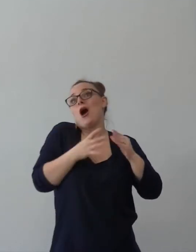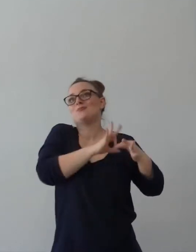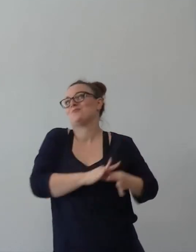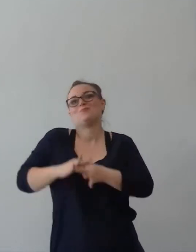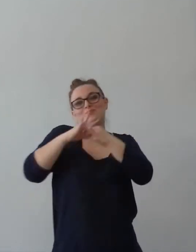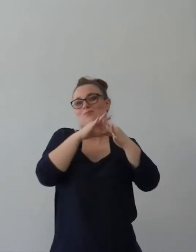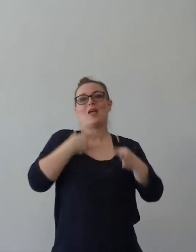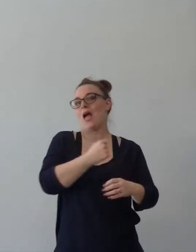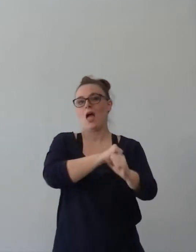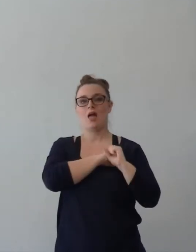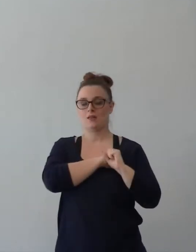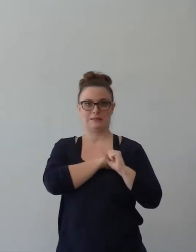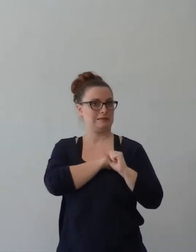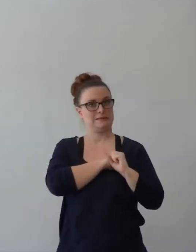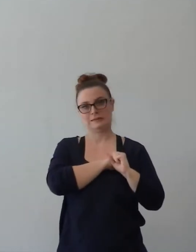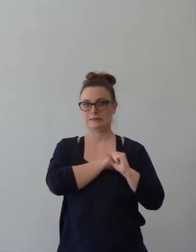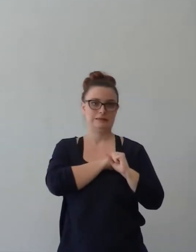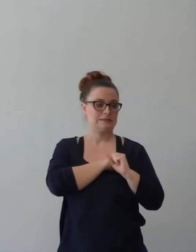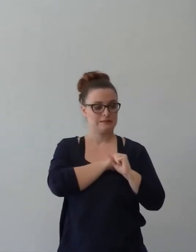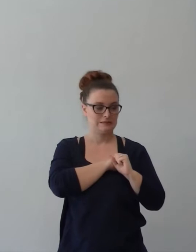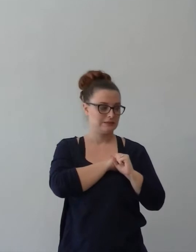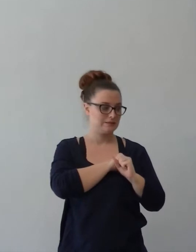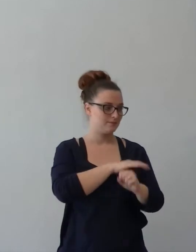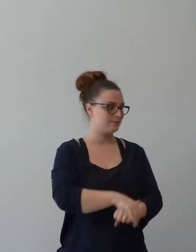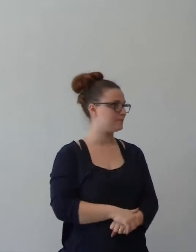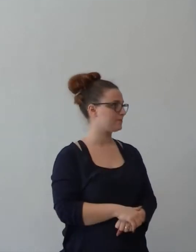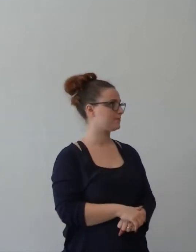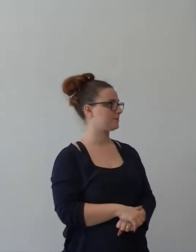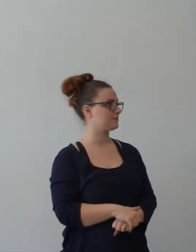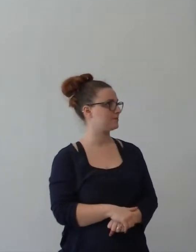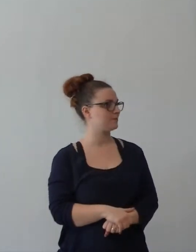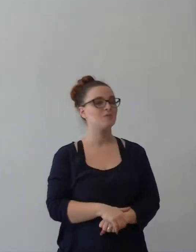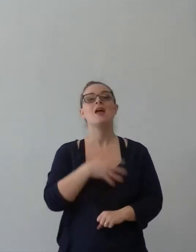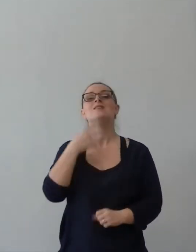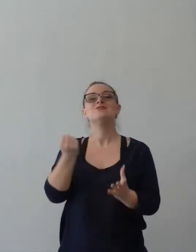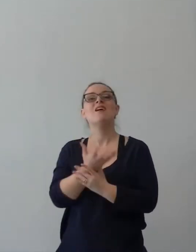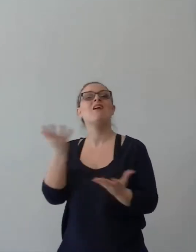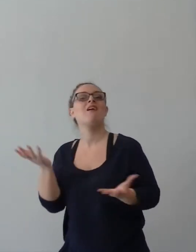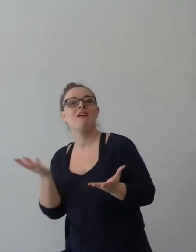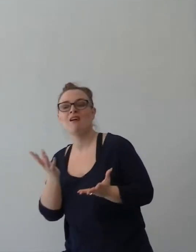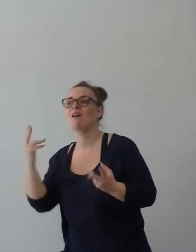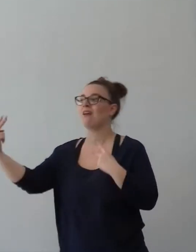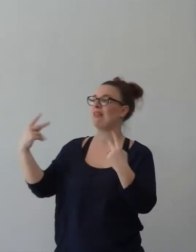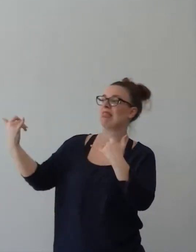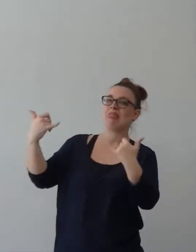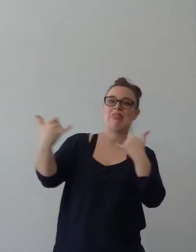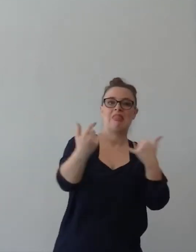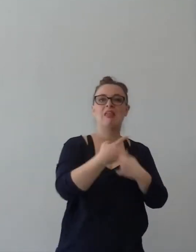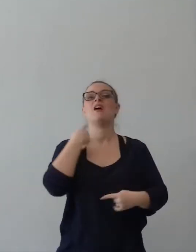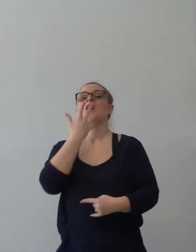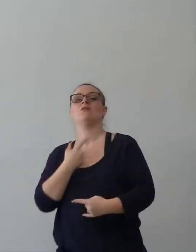Perché? Perché saremo perseguitati. Perché ci avremo delle limitazioni morali per cui gli altri si vorranno divertire.